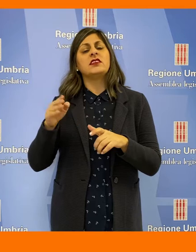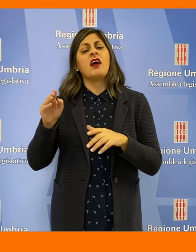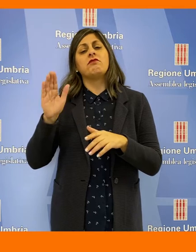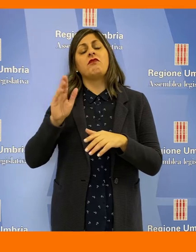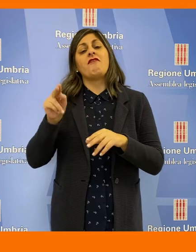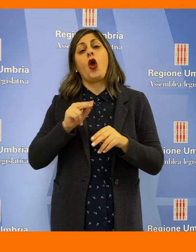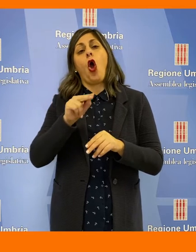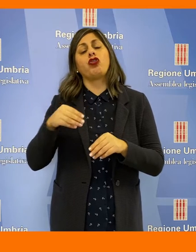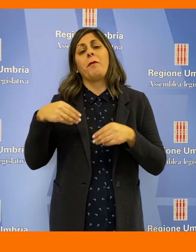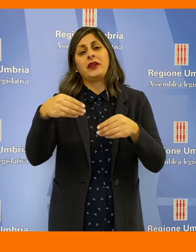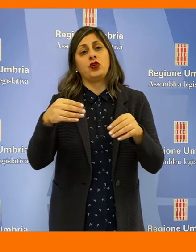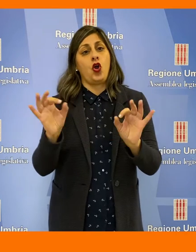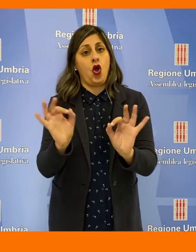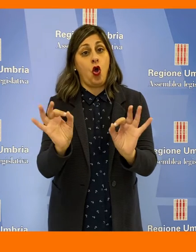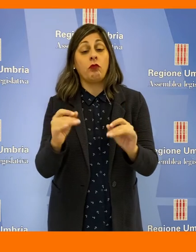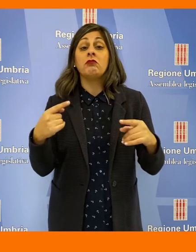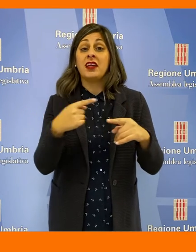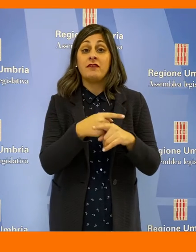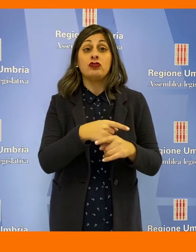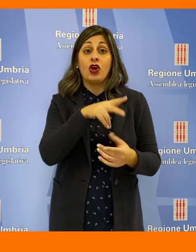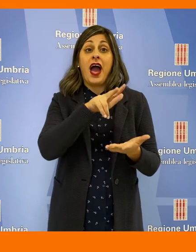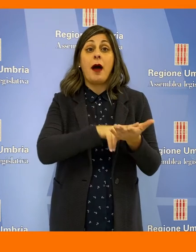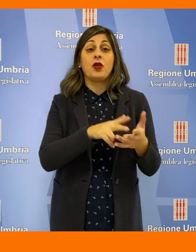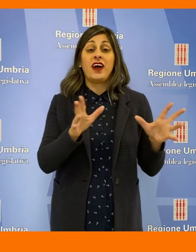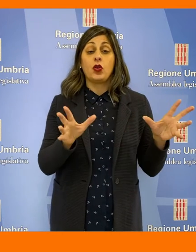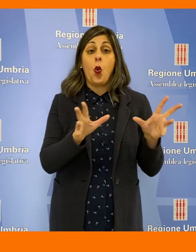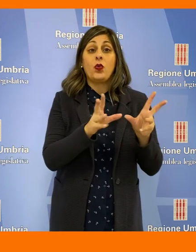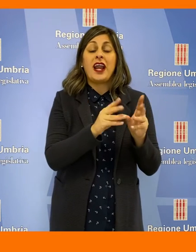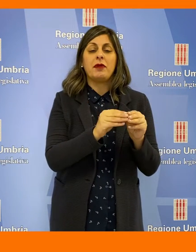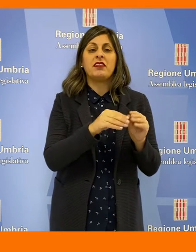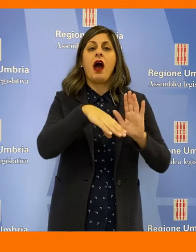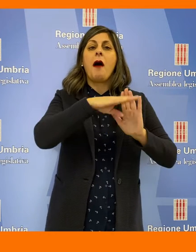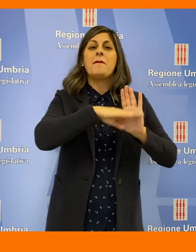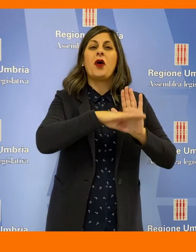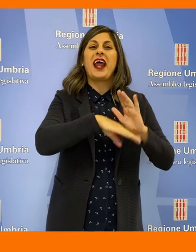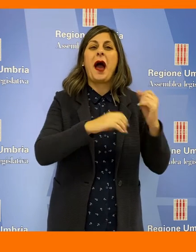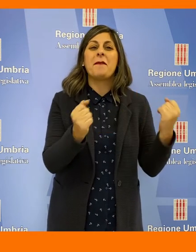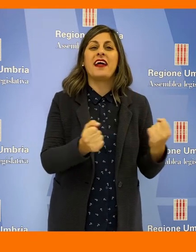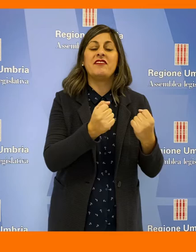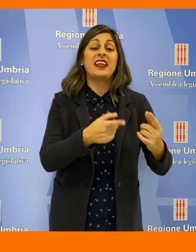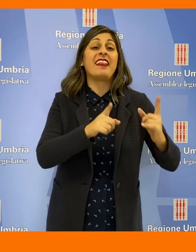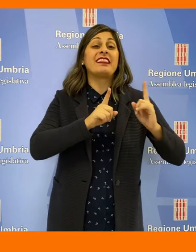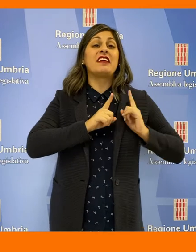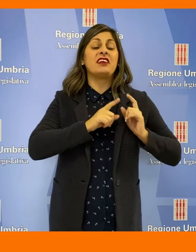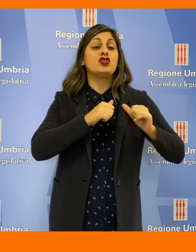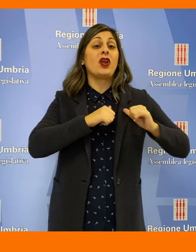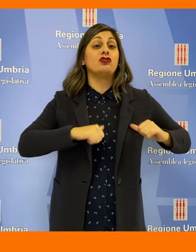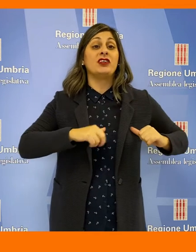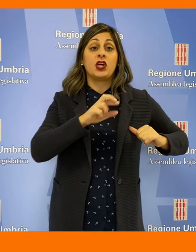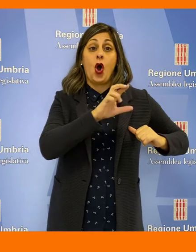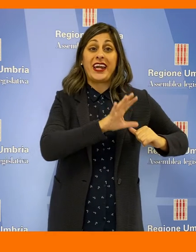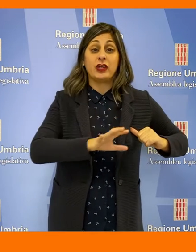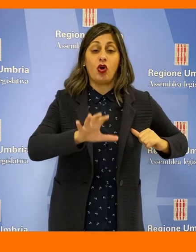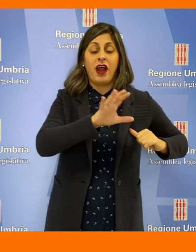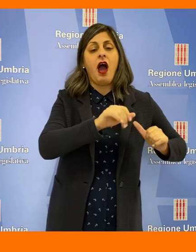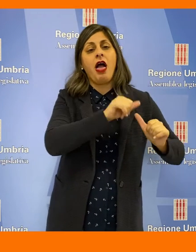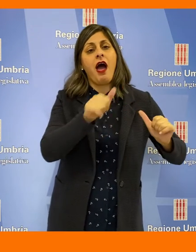minoranza non hanno partecipato al voto, invece è stato approvato all'unanimità il programma di attività del difensore